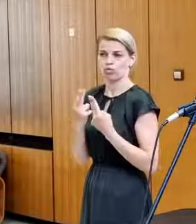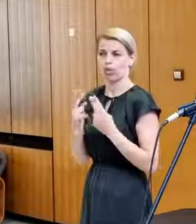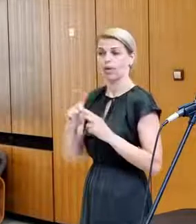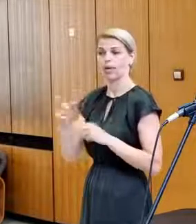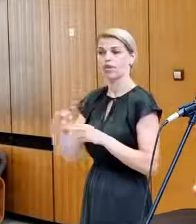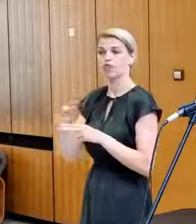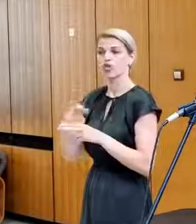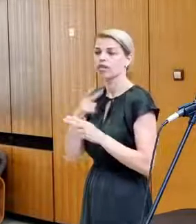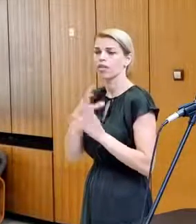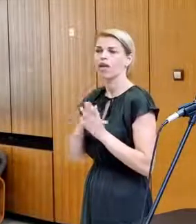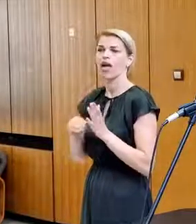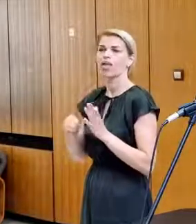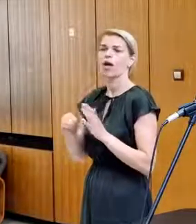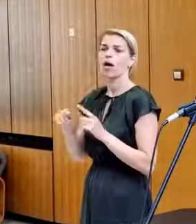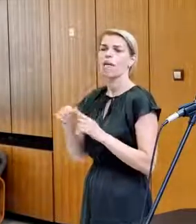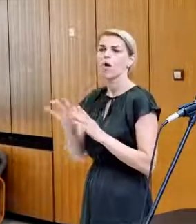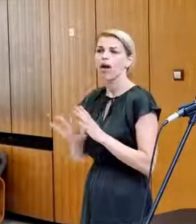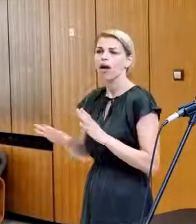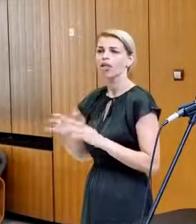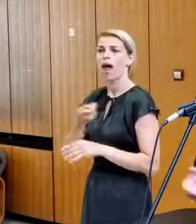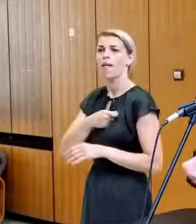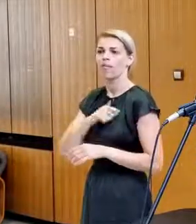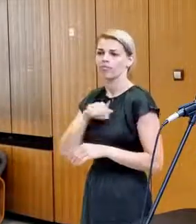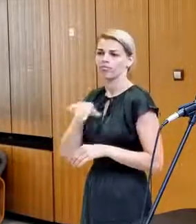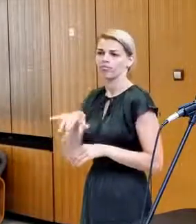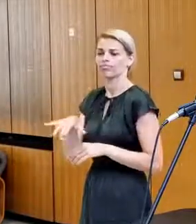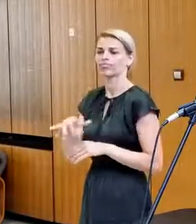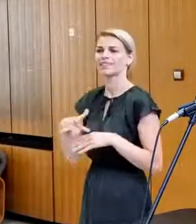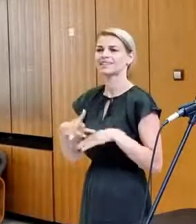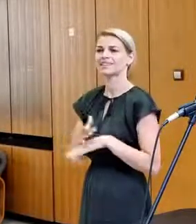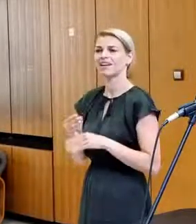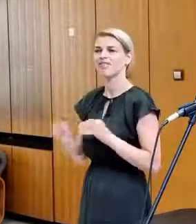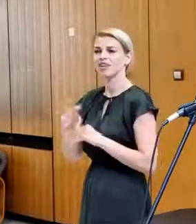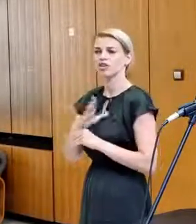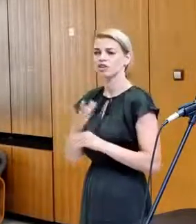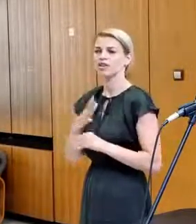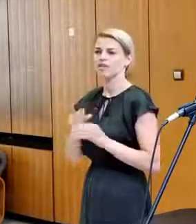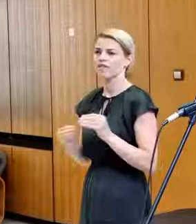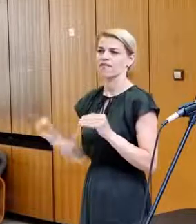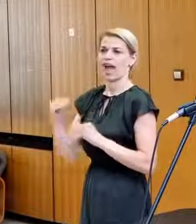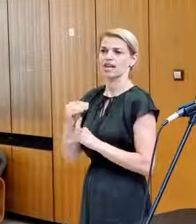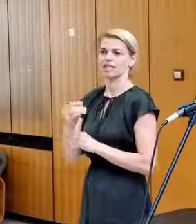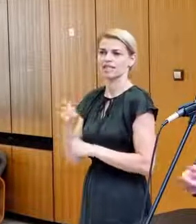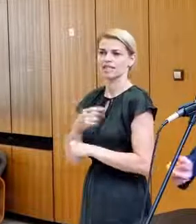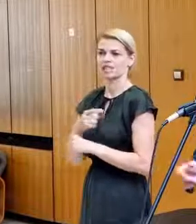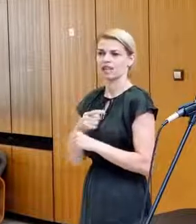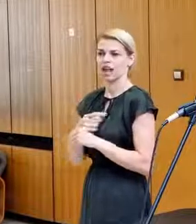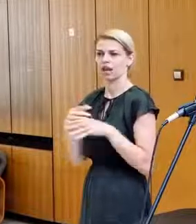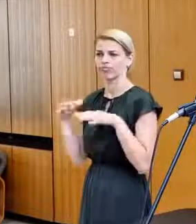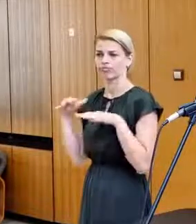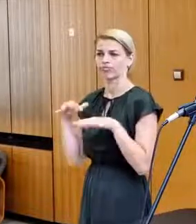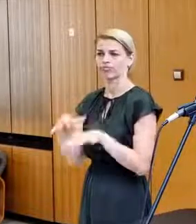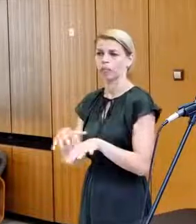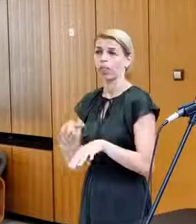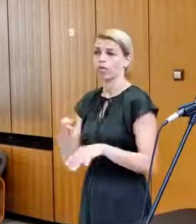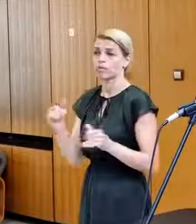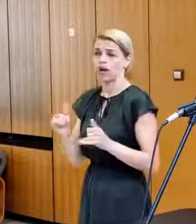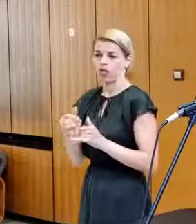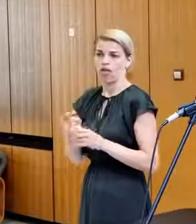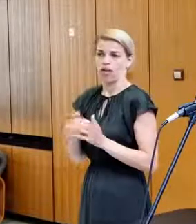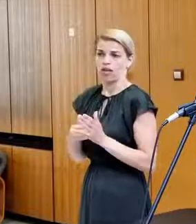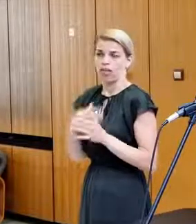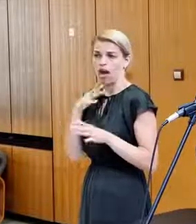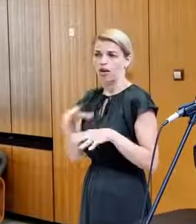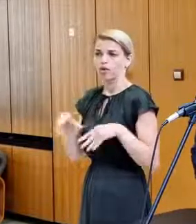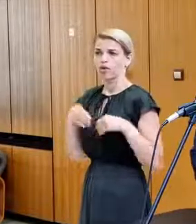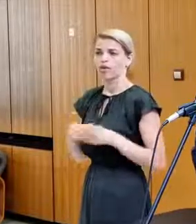iné krajiny, ako napríklad Poblati alebo Polskosistia, byť viac ohrozené a tým pádom chcú väčší počet aliančných síl. Je to úplne fér a treba to akceptovať.